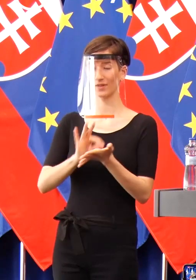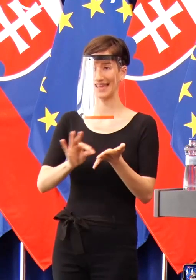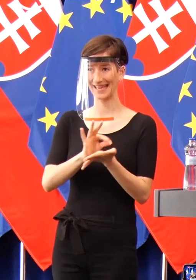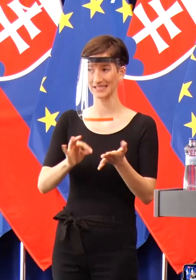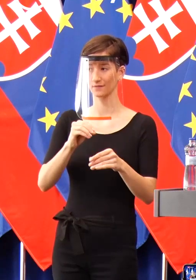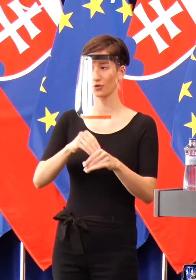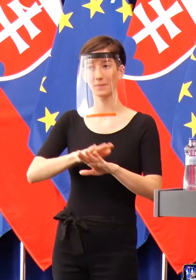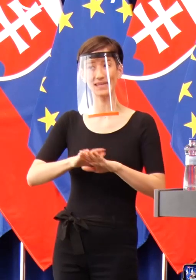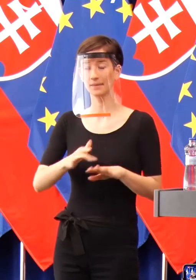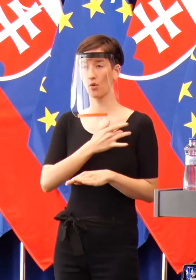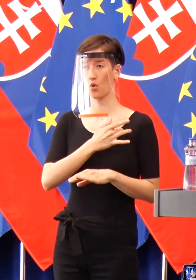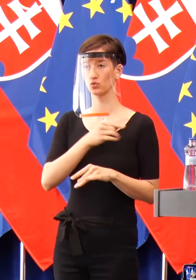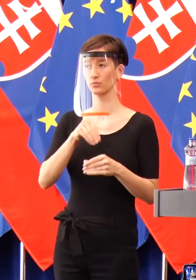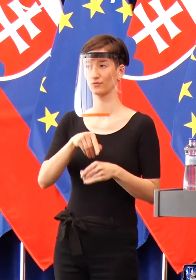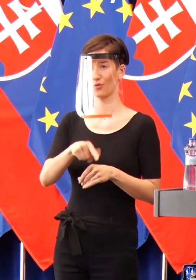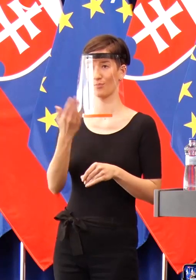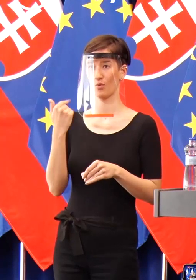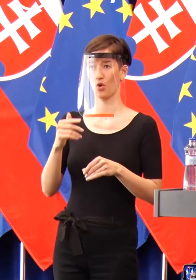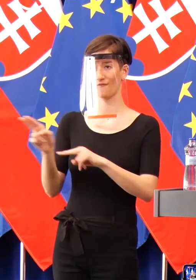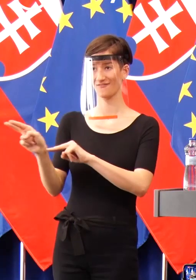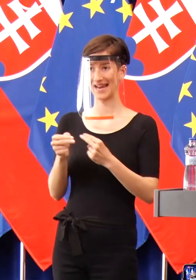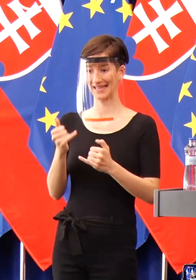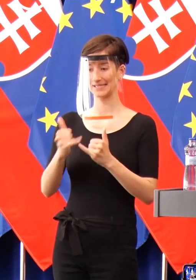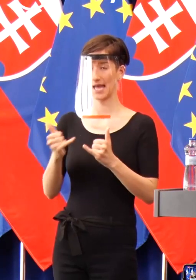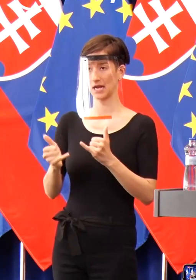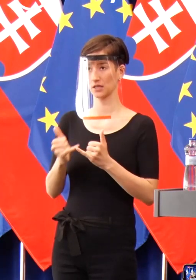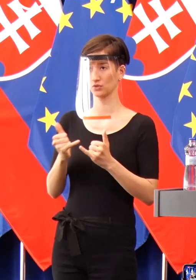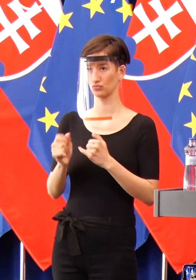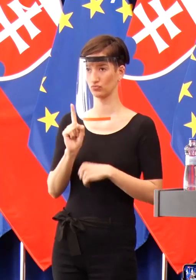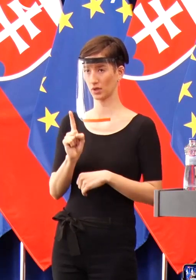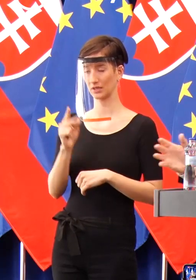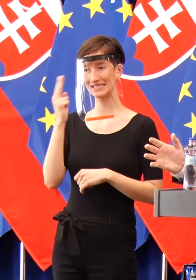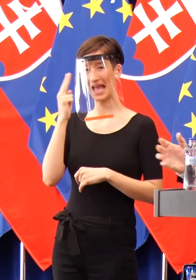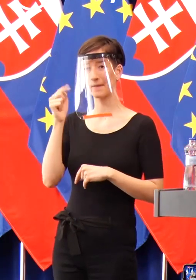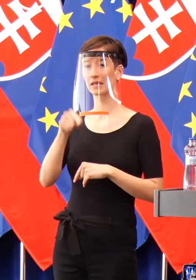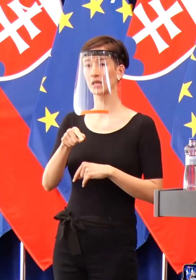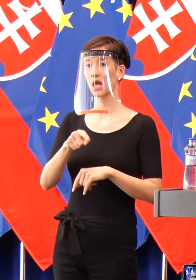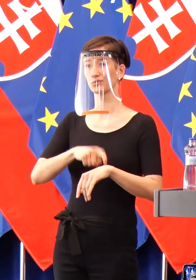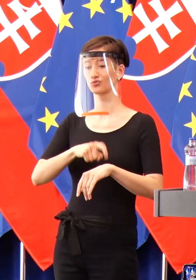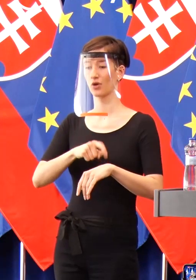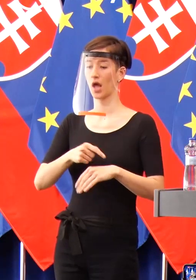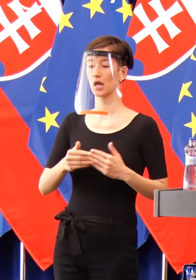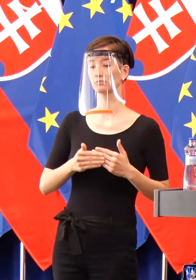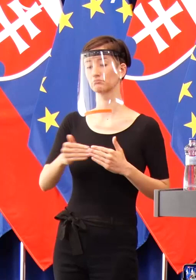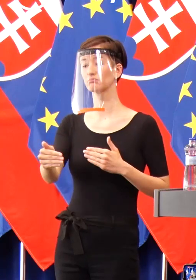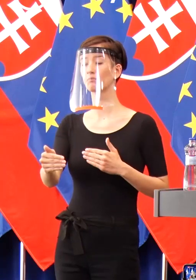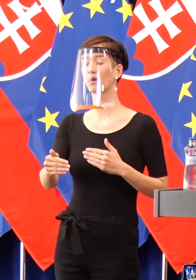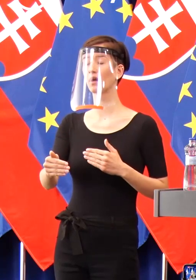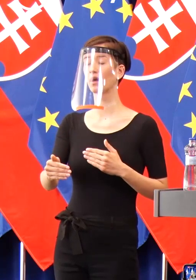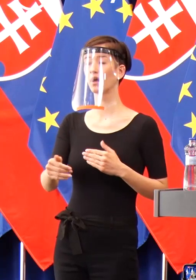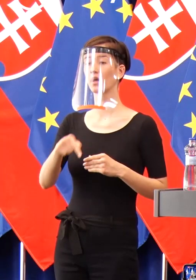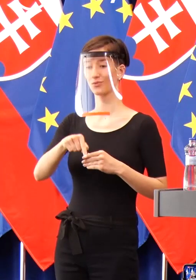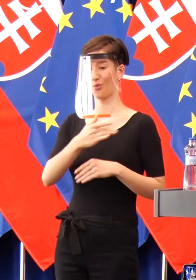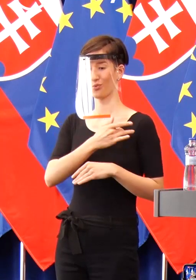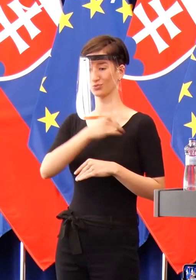a tí boli pozitívni. Koľko ďalších ľudí medzičasom sa v tých veľakrát zúbožených hygienických